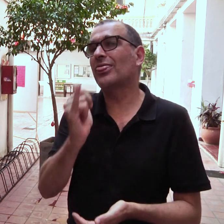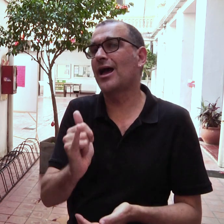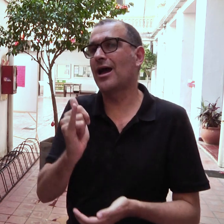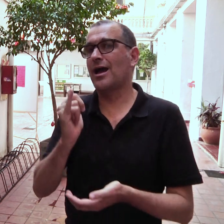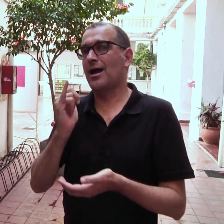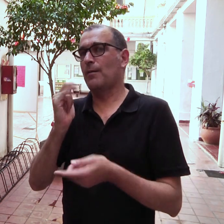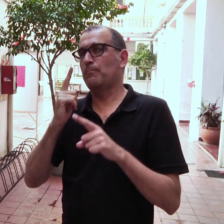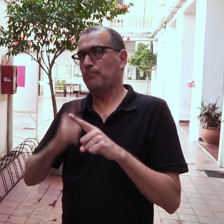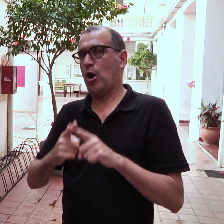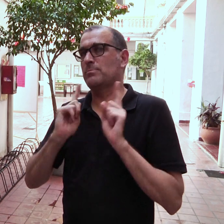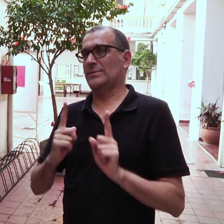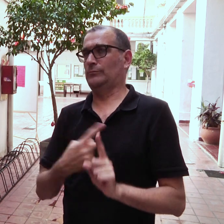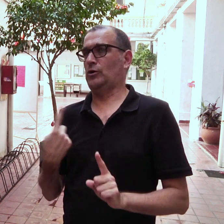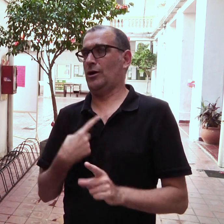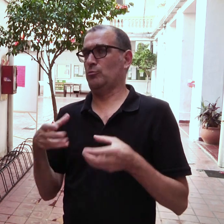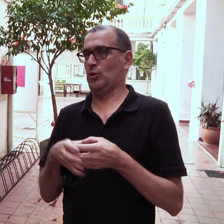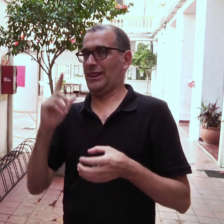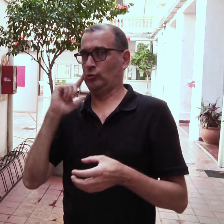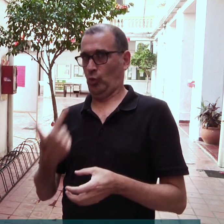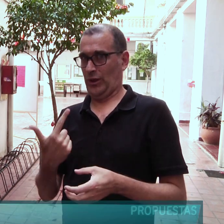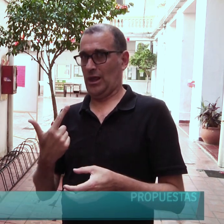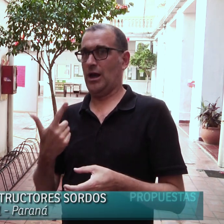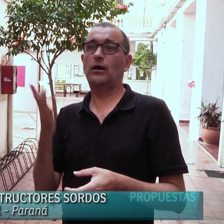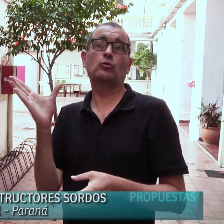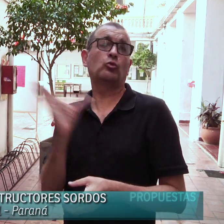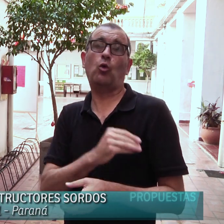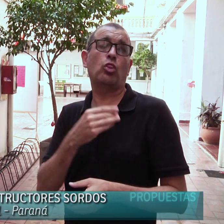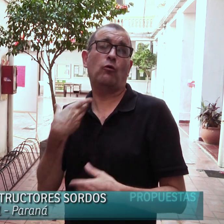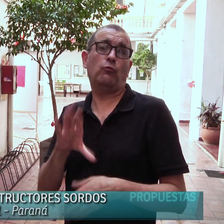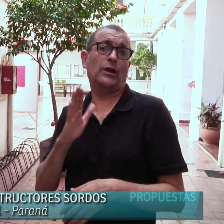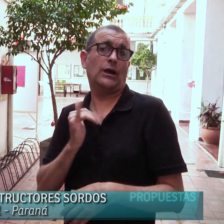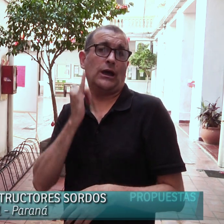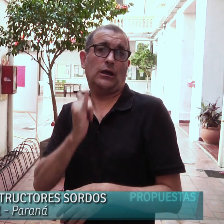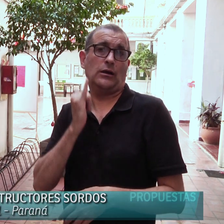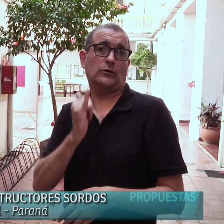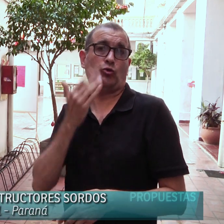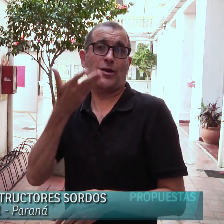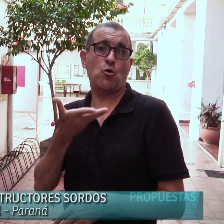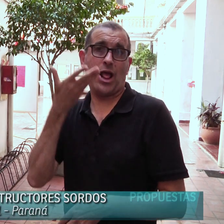No es que la historia no está contada, lo que hay no está contado por la propia comunidad sorda.